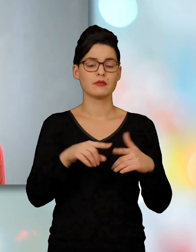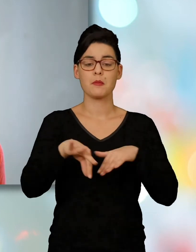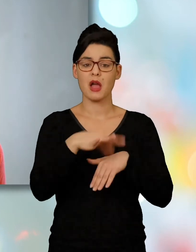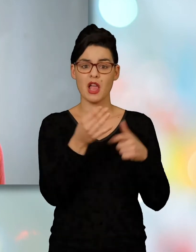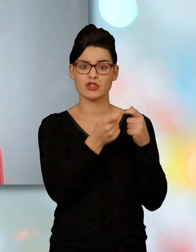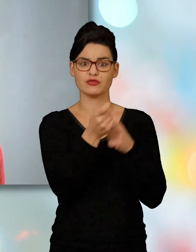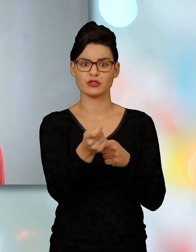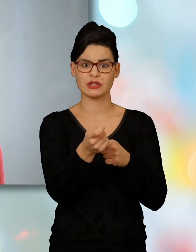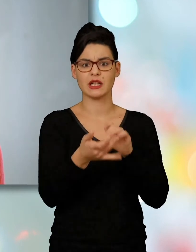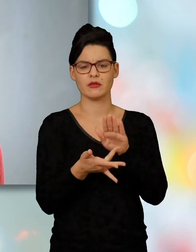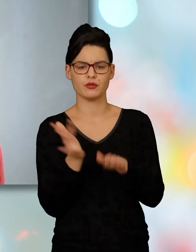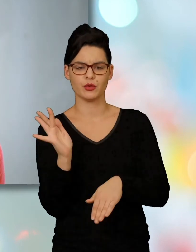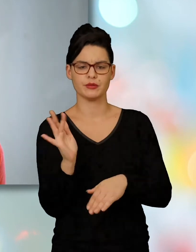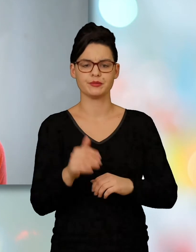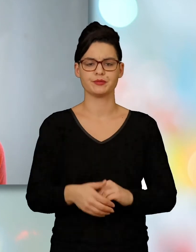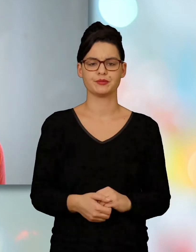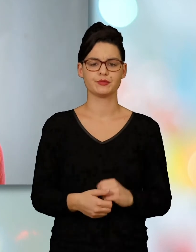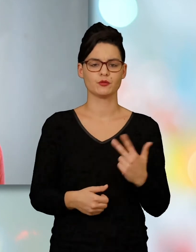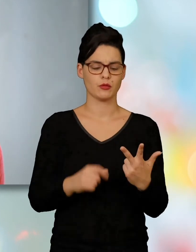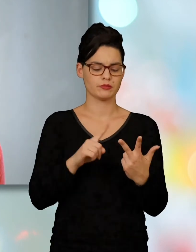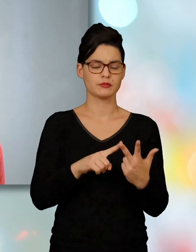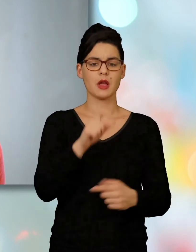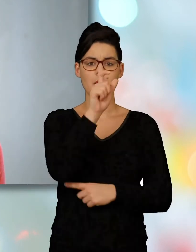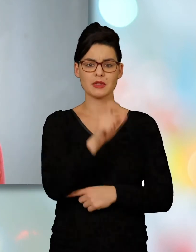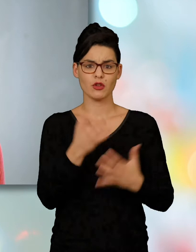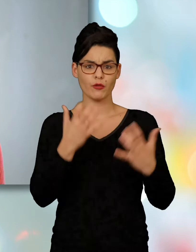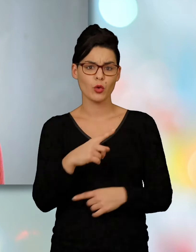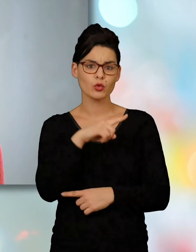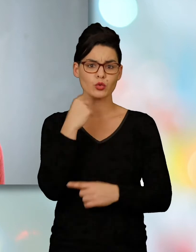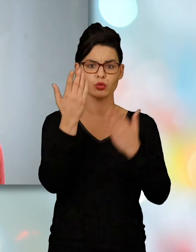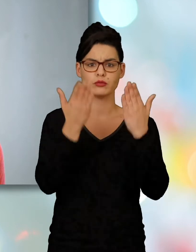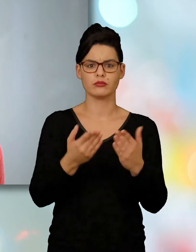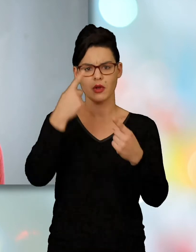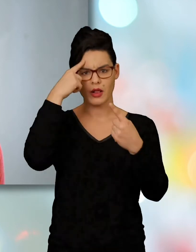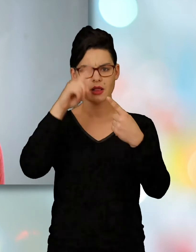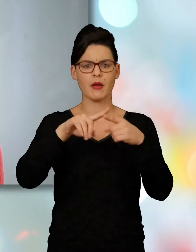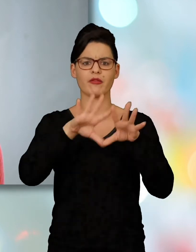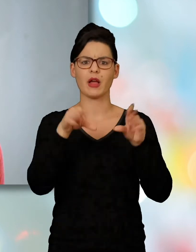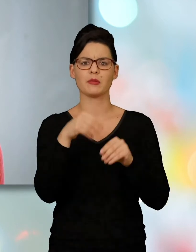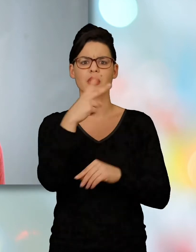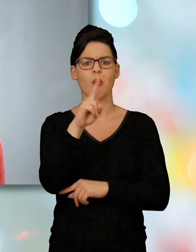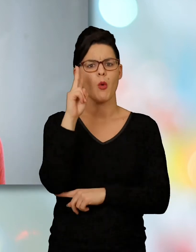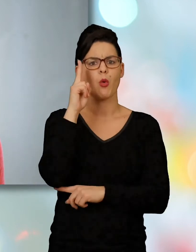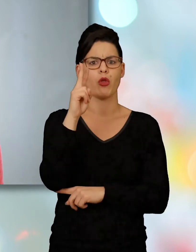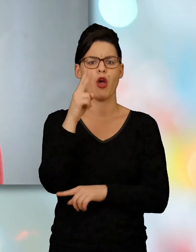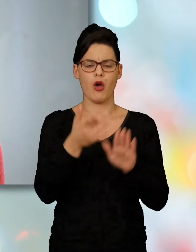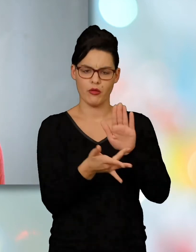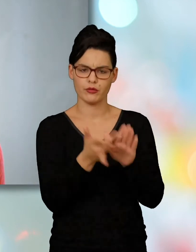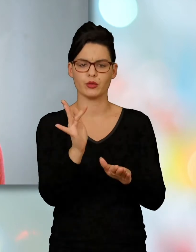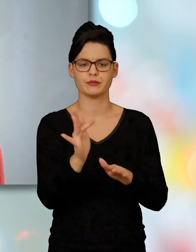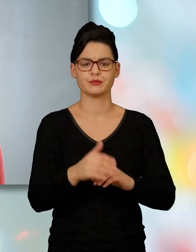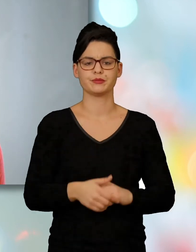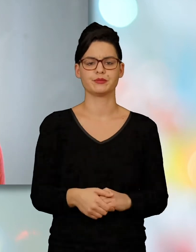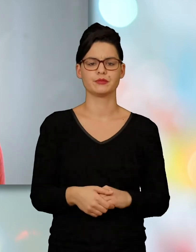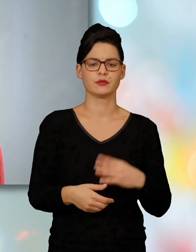des violences, par exemple des violences conjugales, vous avez fui un mariage forcé ou un crime dit « d'honneur